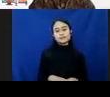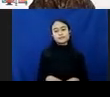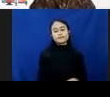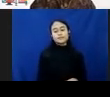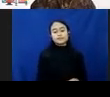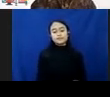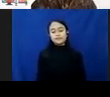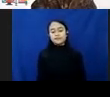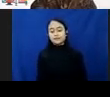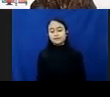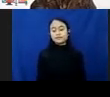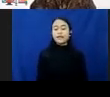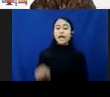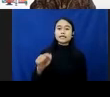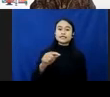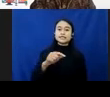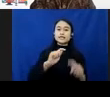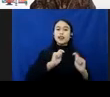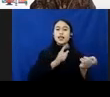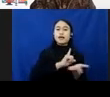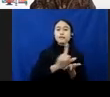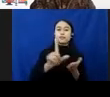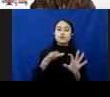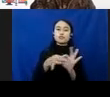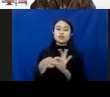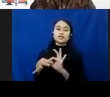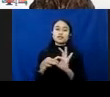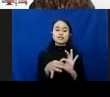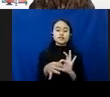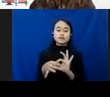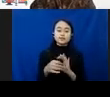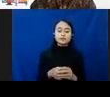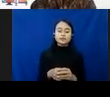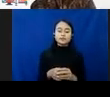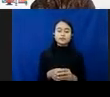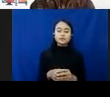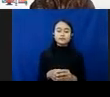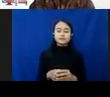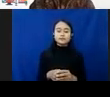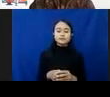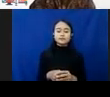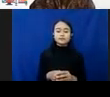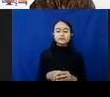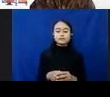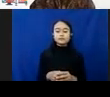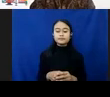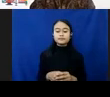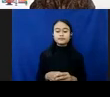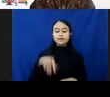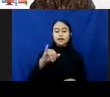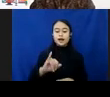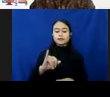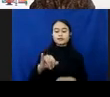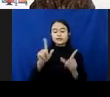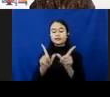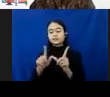Nah ini pelaporan. Kami bekerjasama dengan IWF untuk pelaporan secara online. Tapi